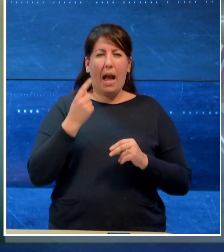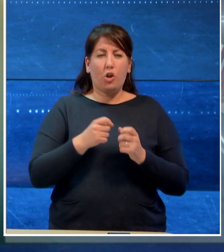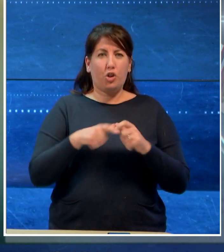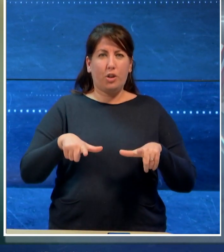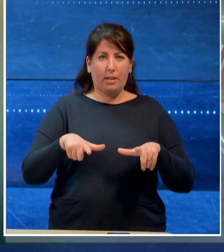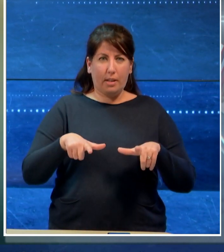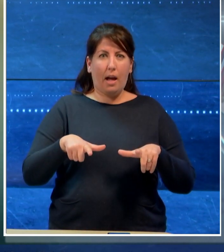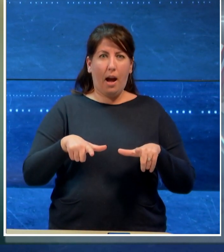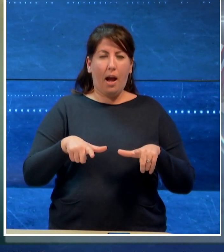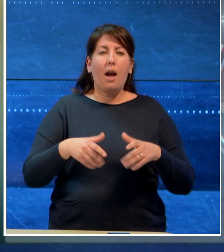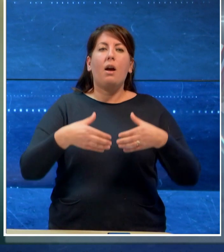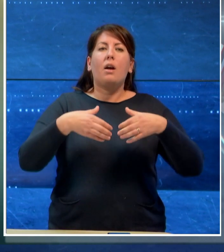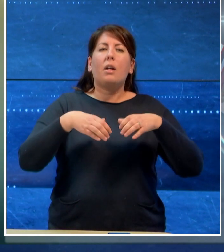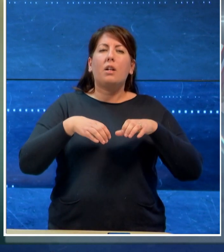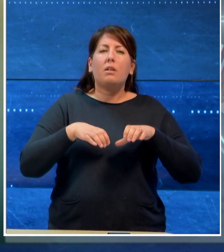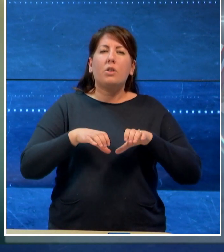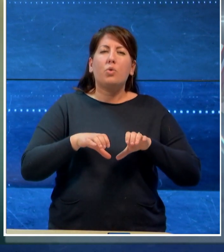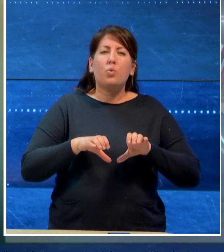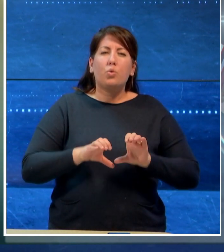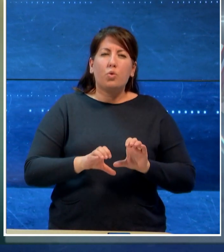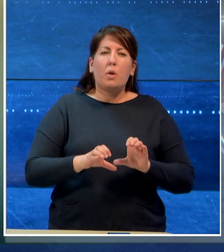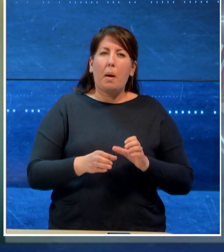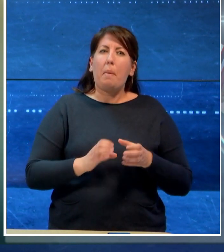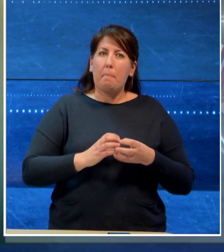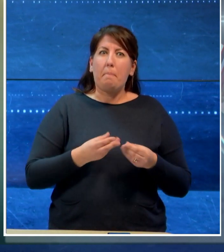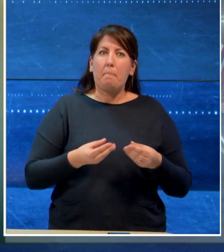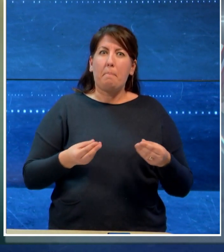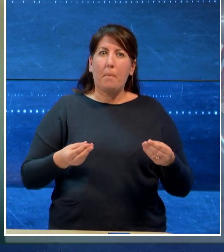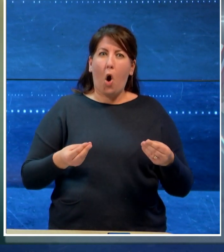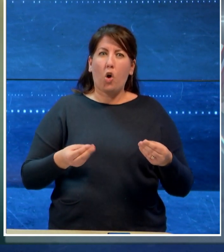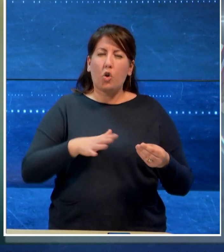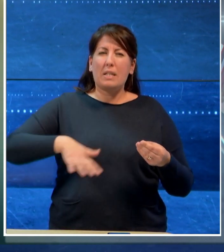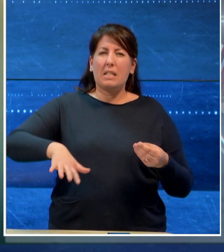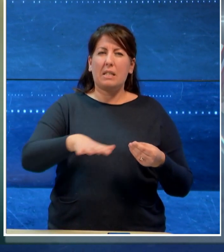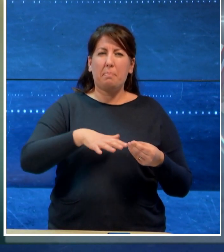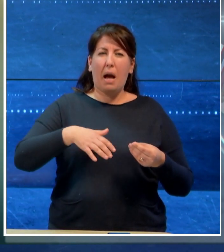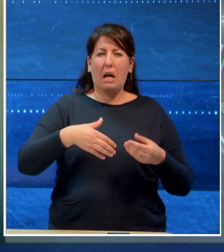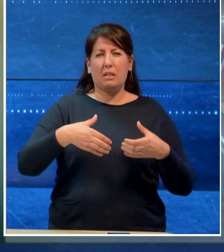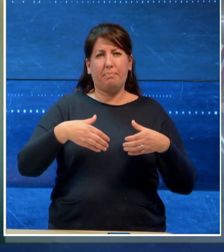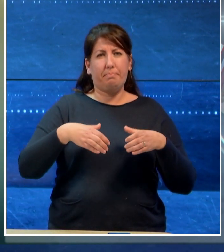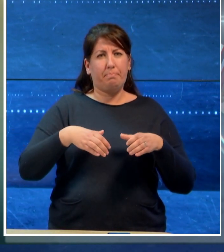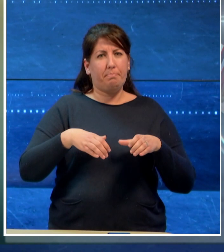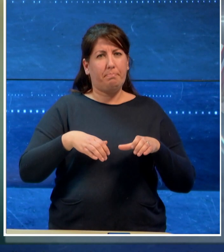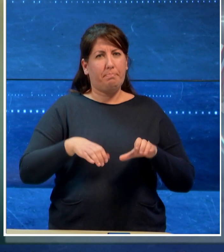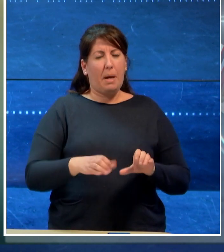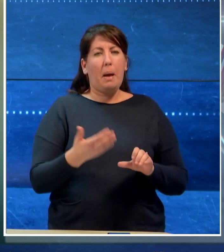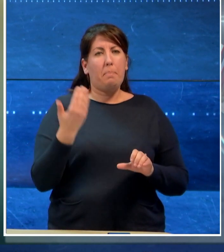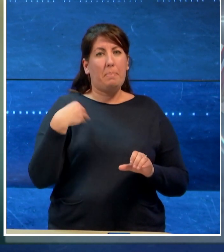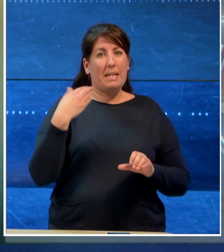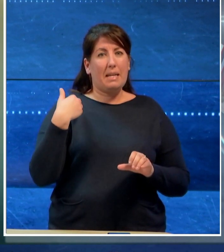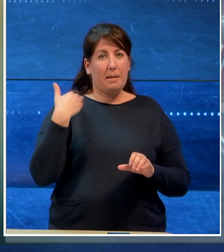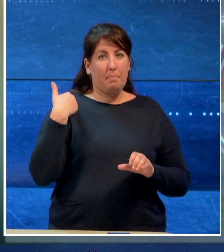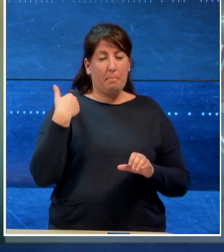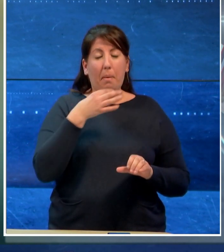una riduzione notevole e una redistribuzione di spazi precedentemente edificabili